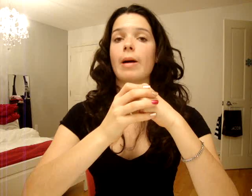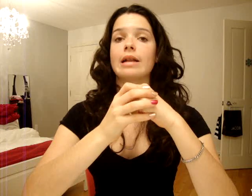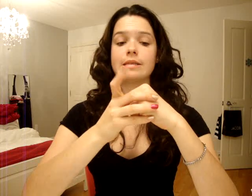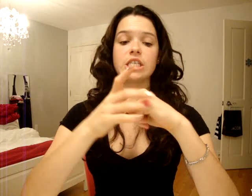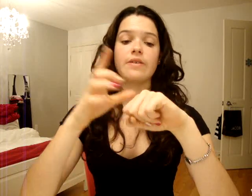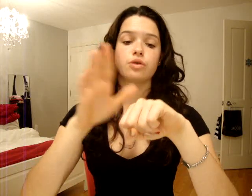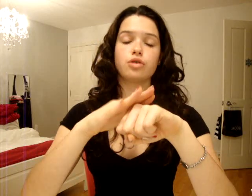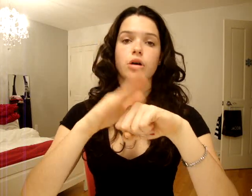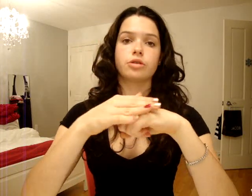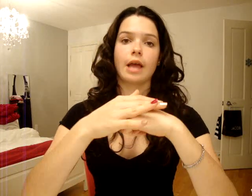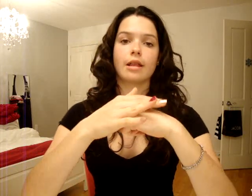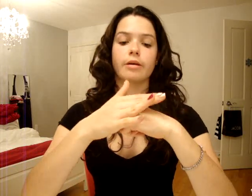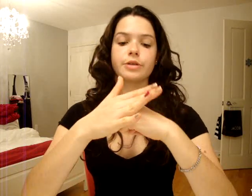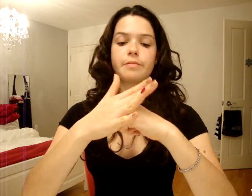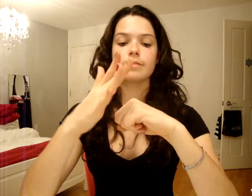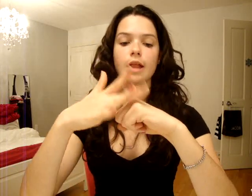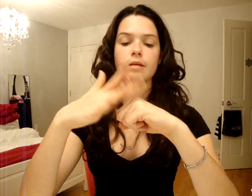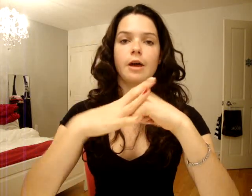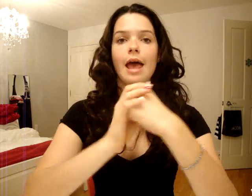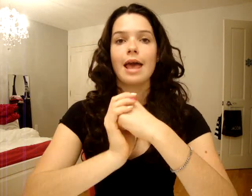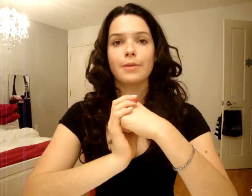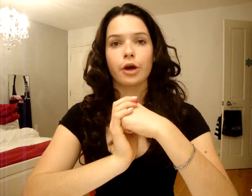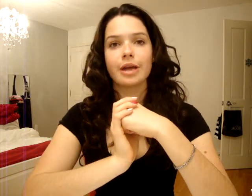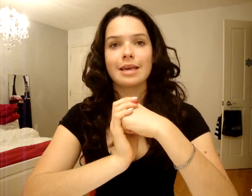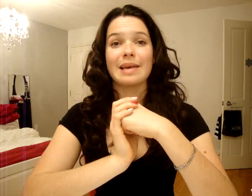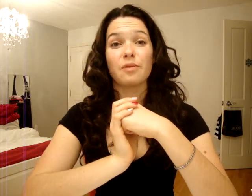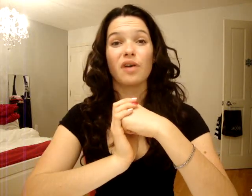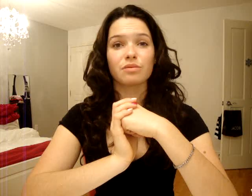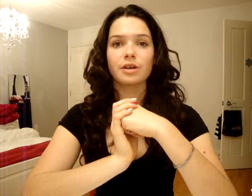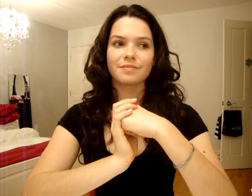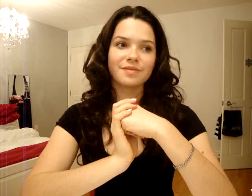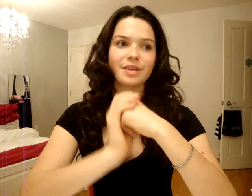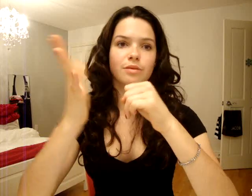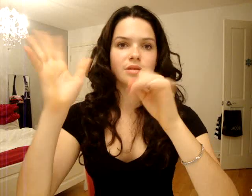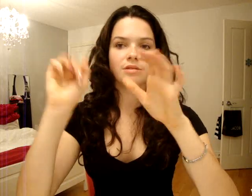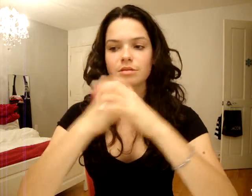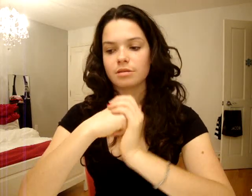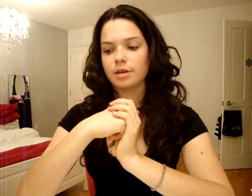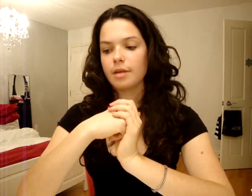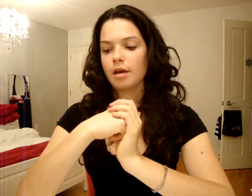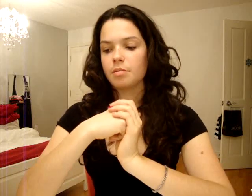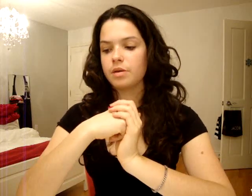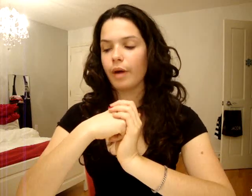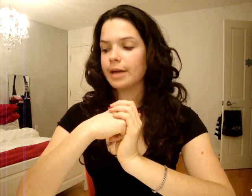mal si j'avais reçu, genre, drape comme ça. Un drape comme ça. Puis, il un gars qui disait que ça peut fendre. Fait que, ouais, c ça. Puis, ouais.